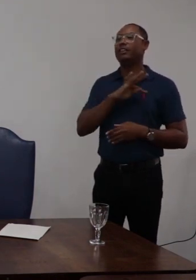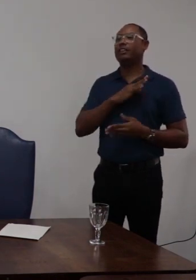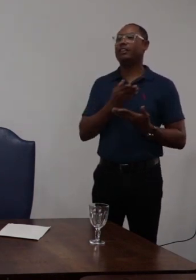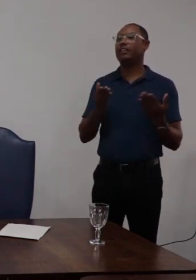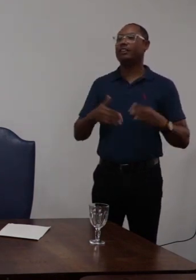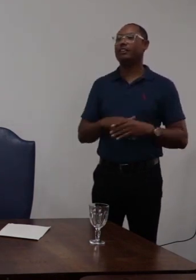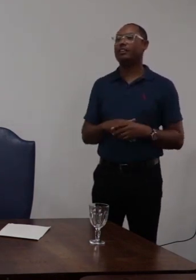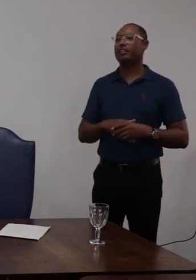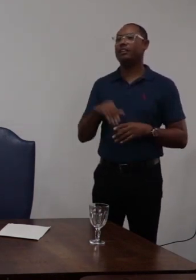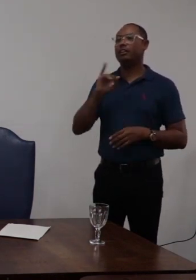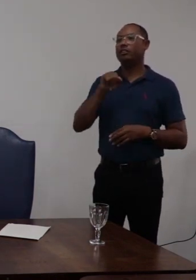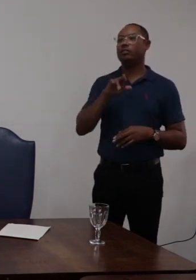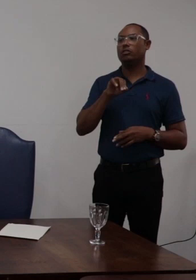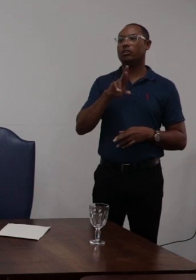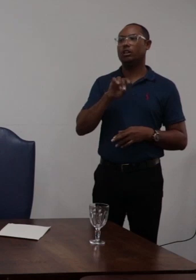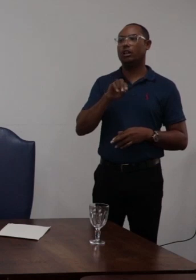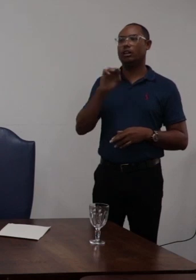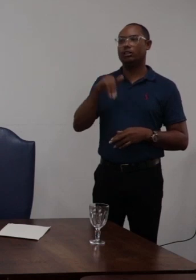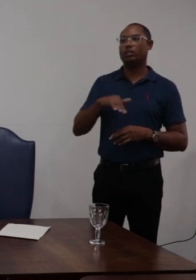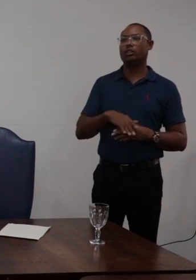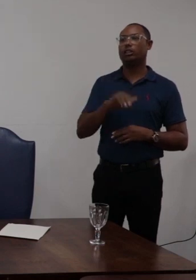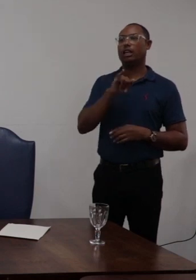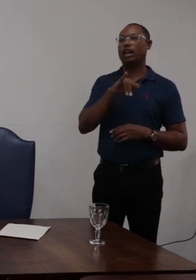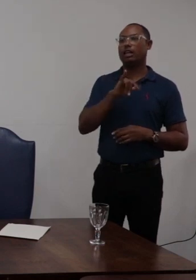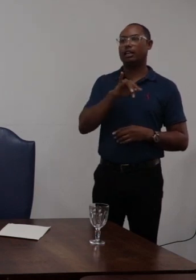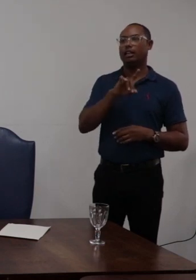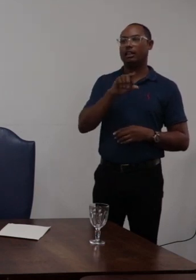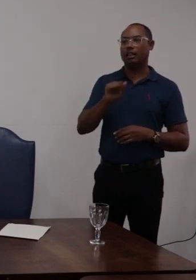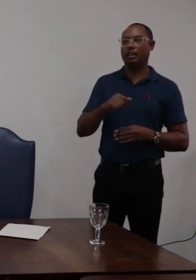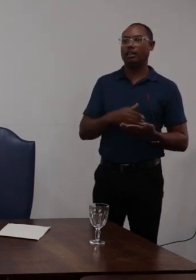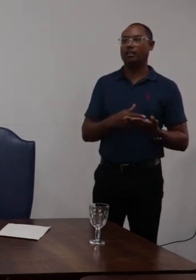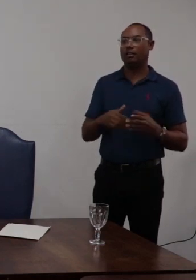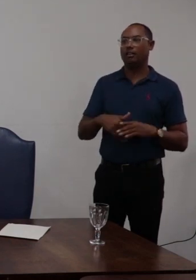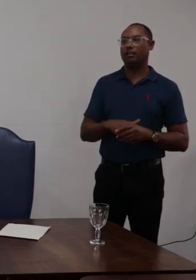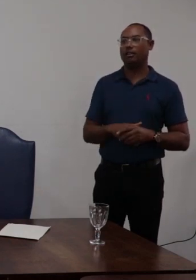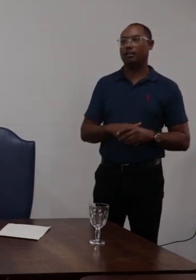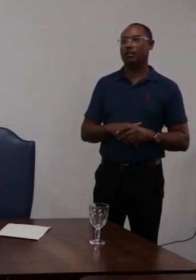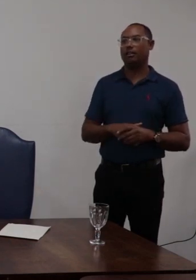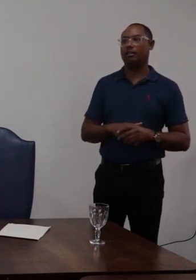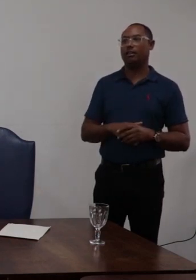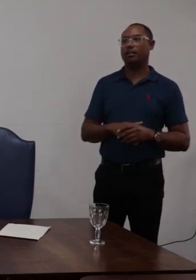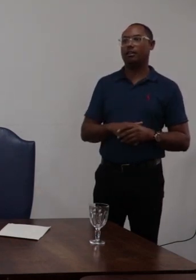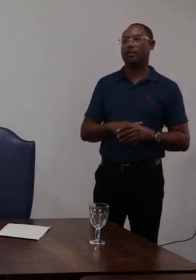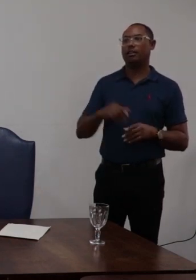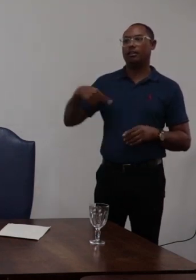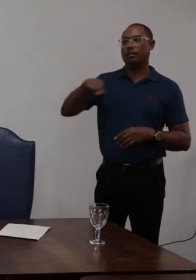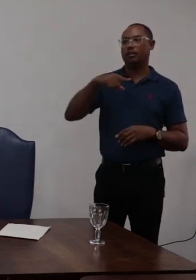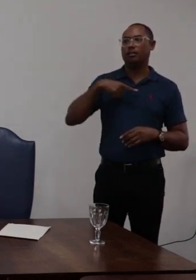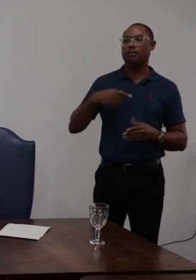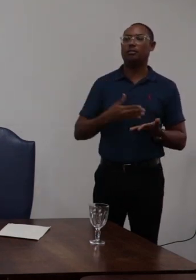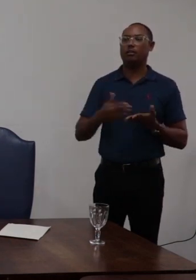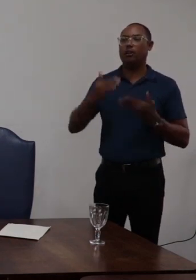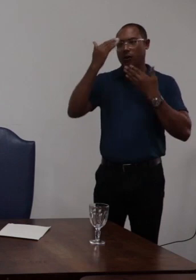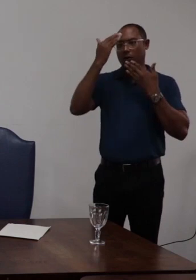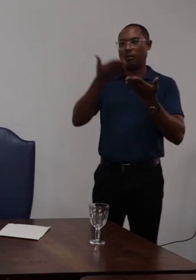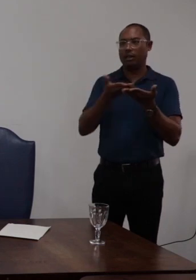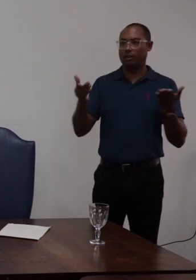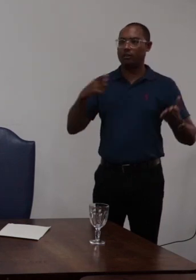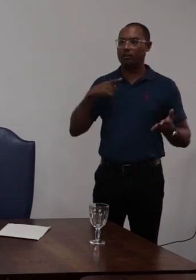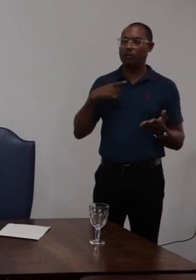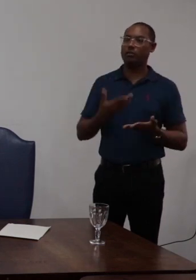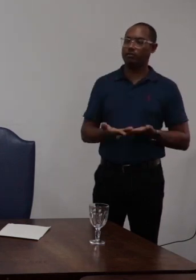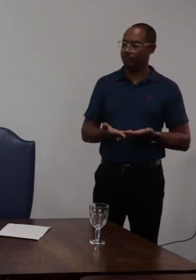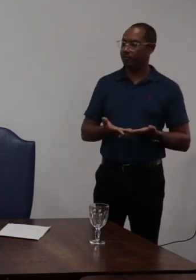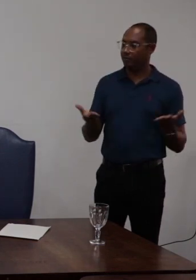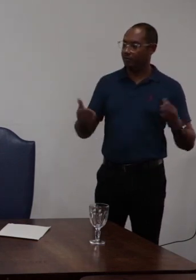Jurandir da servidora Aida e do professor Geraldo Sampaio então obrigado pela presença de